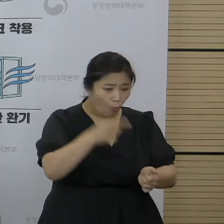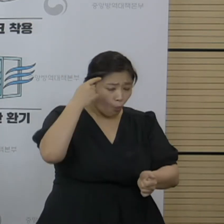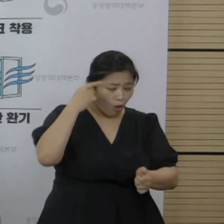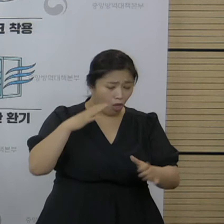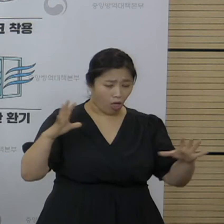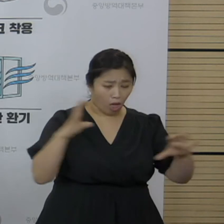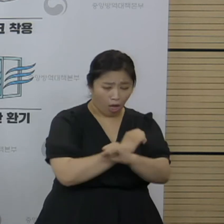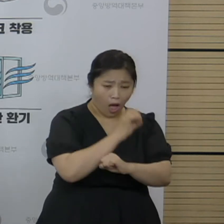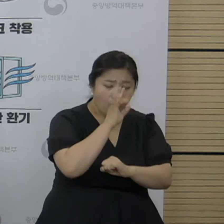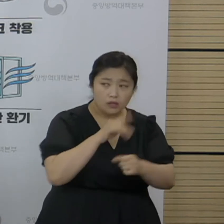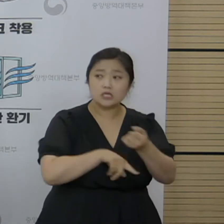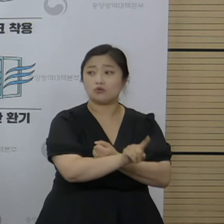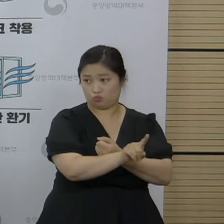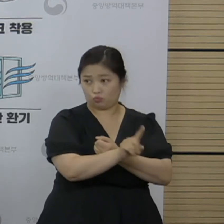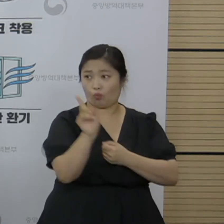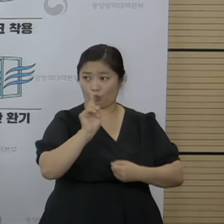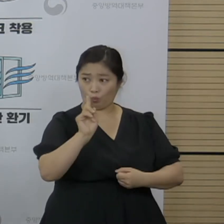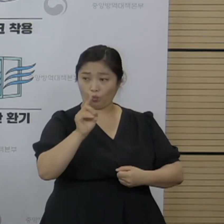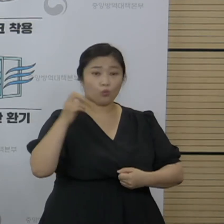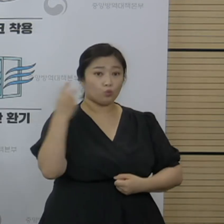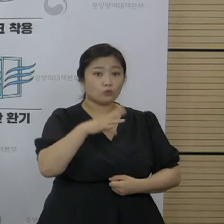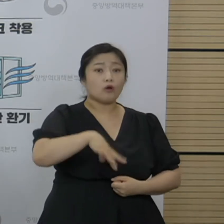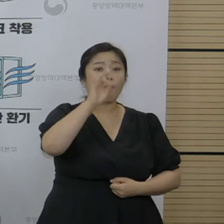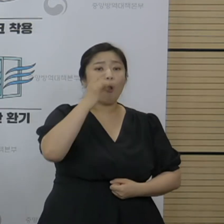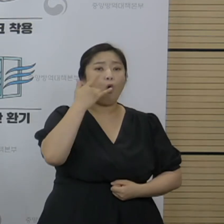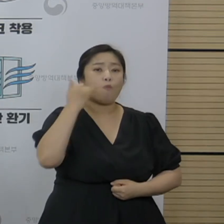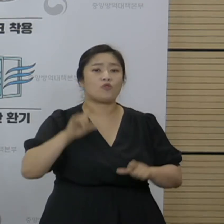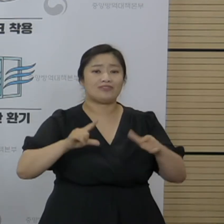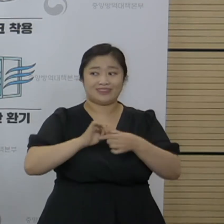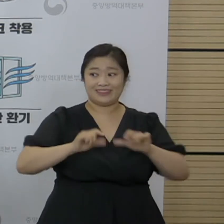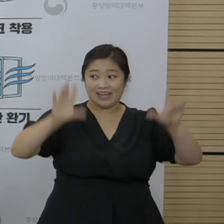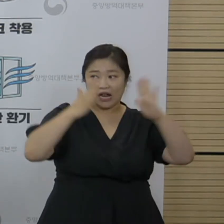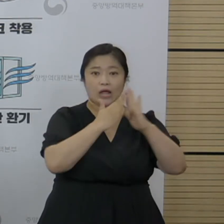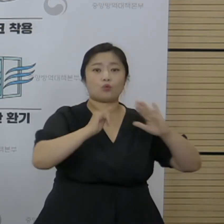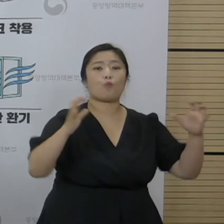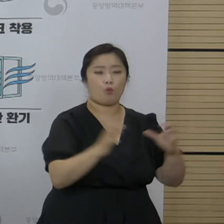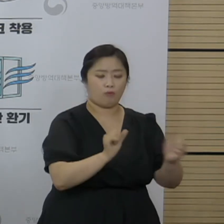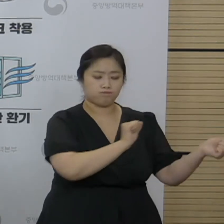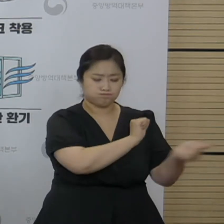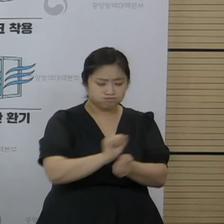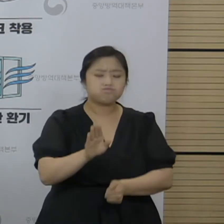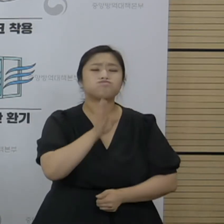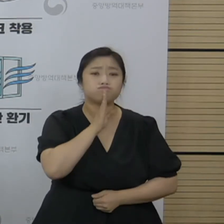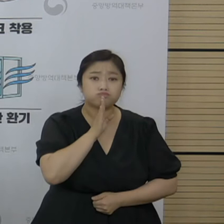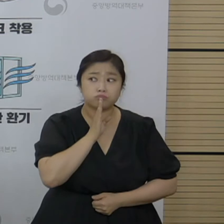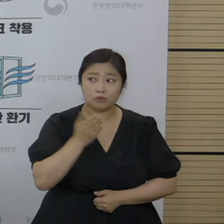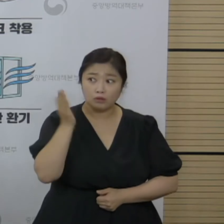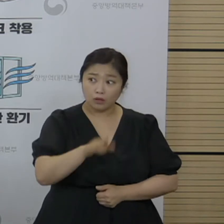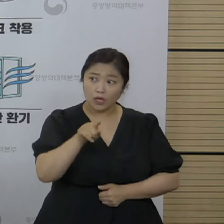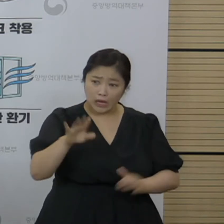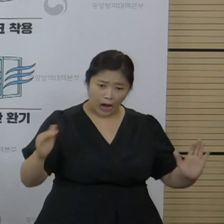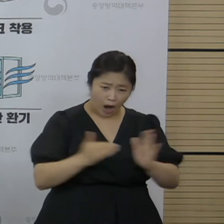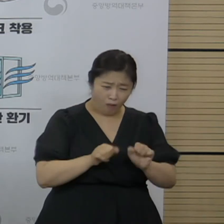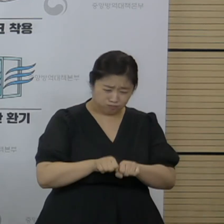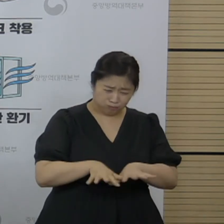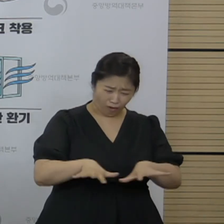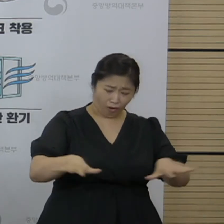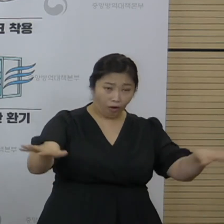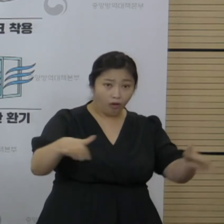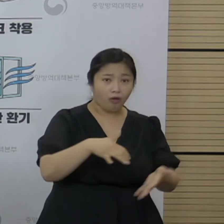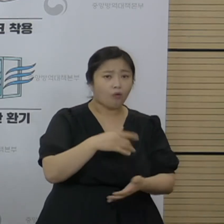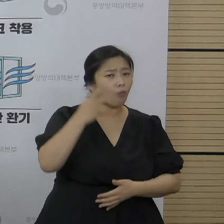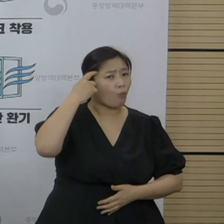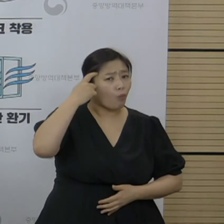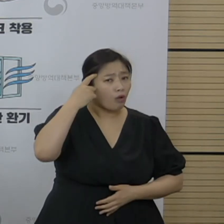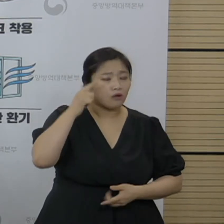계속 이어지는 이유가 무엇인지 처음에는 어버이날 가족 모임에서 전파된 것으로 아는데 이렇게까지 확진 규모가 커지는